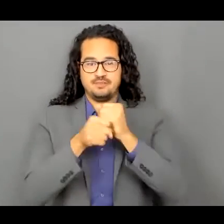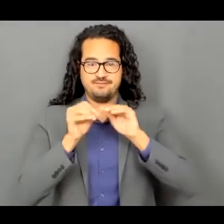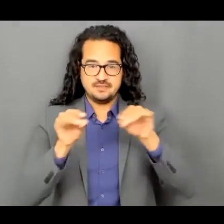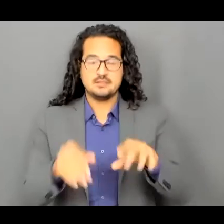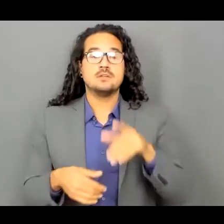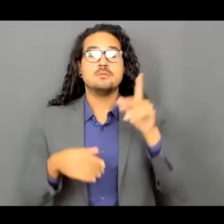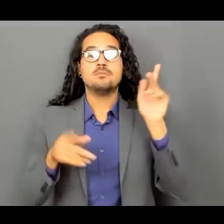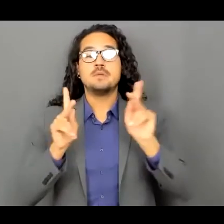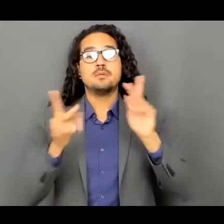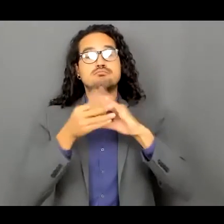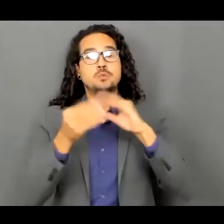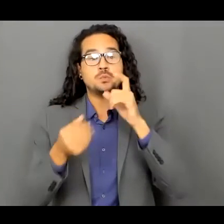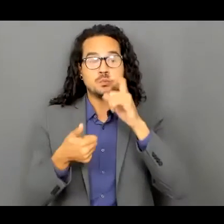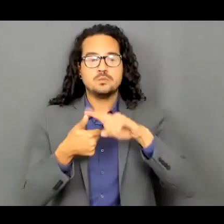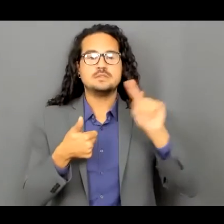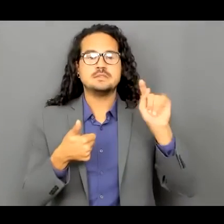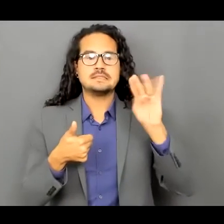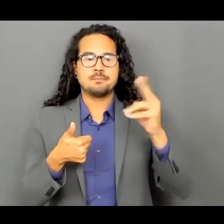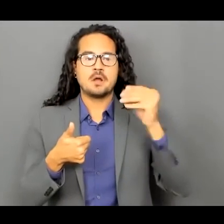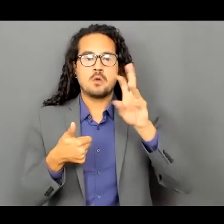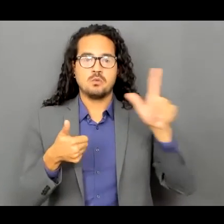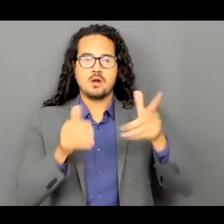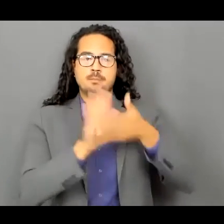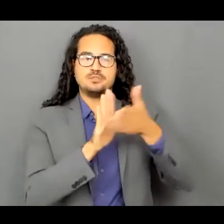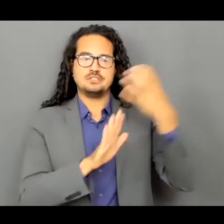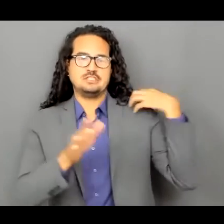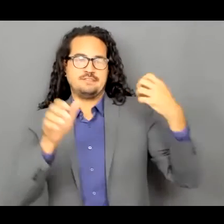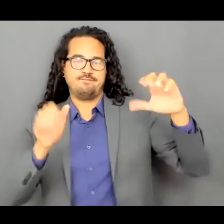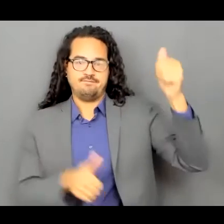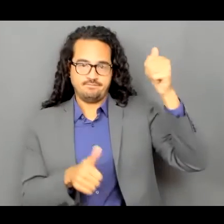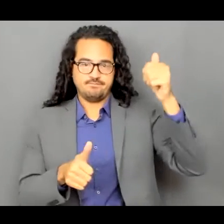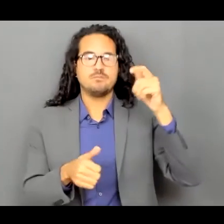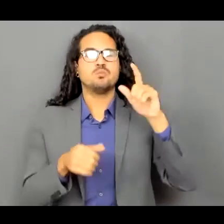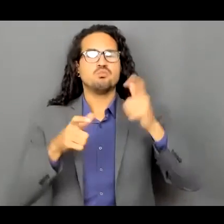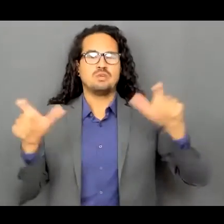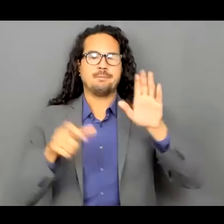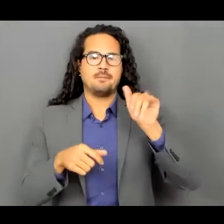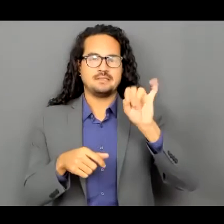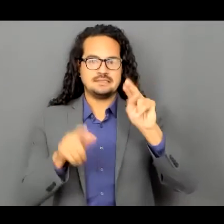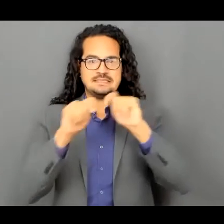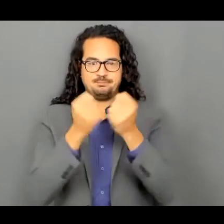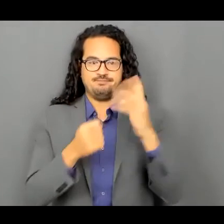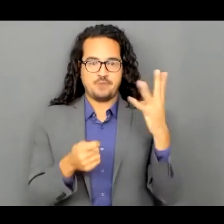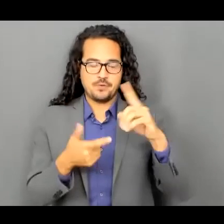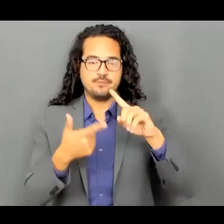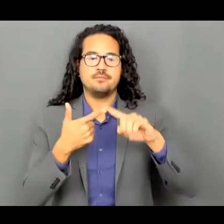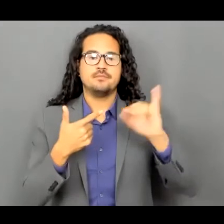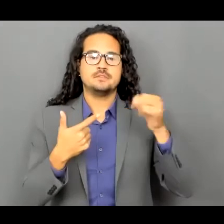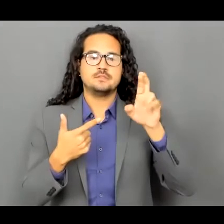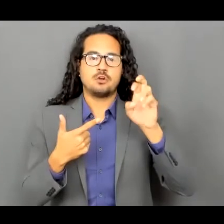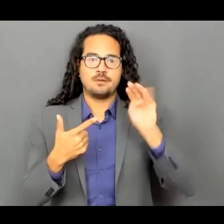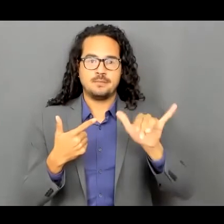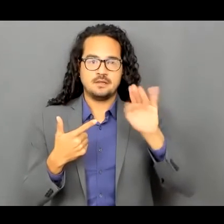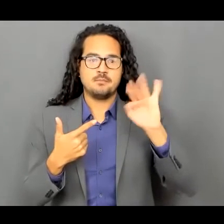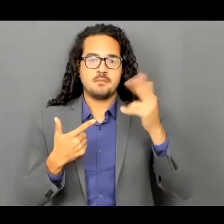a team howell que es nuestro nuestro jefe de operación del equipo great basin tenemos